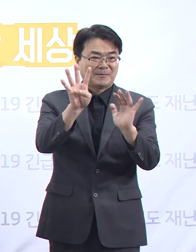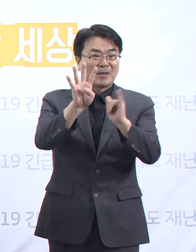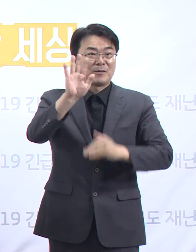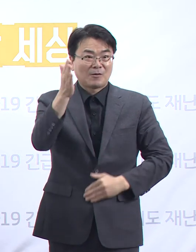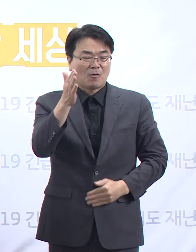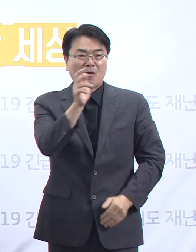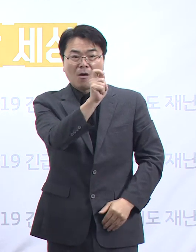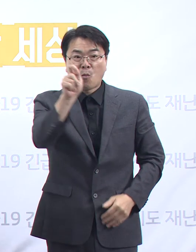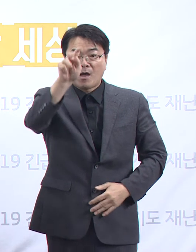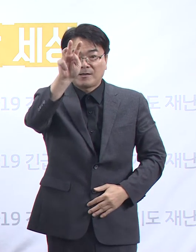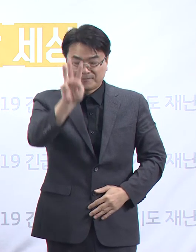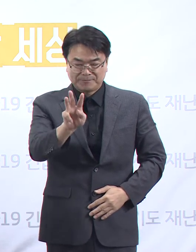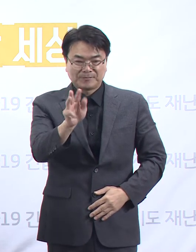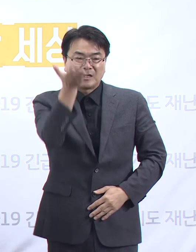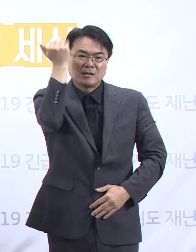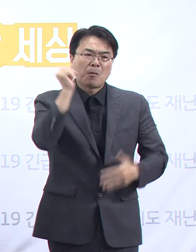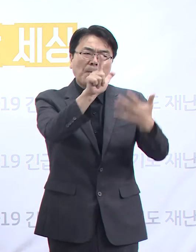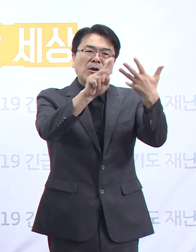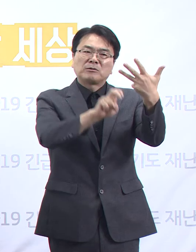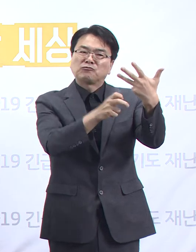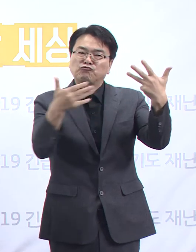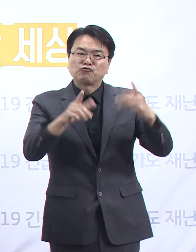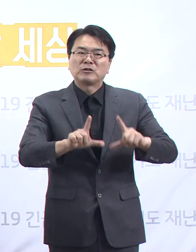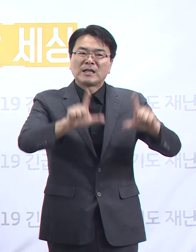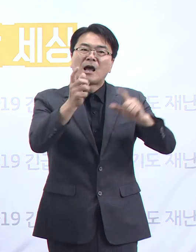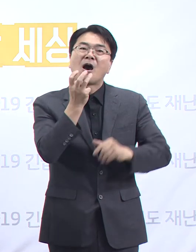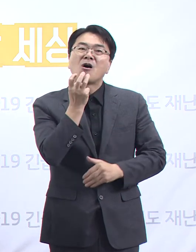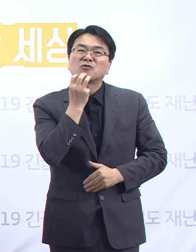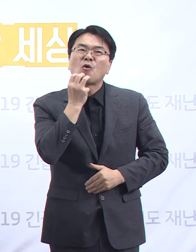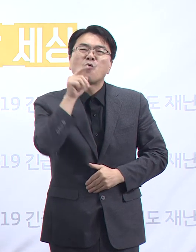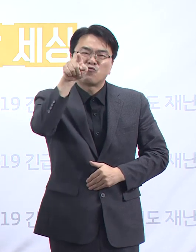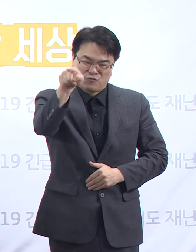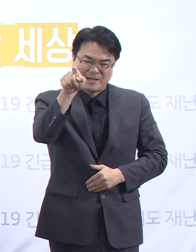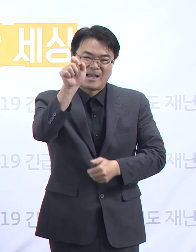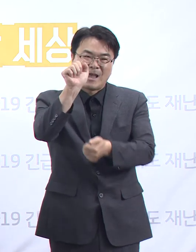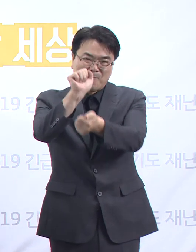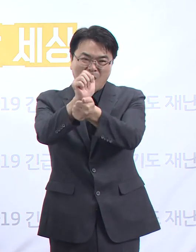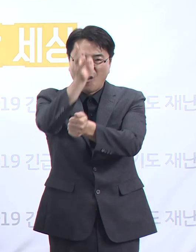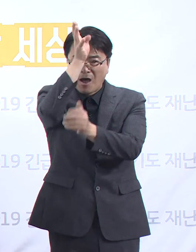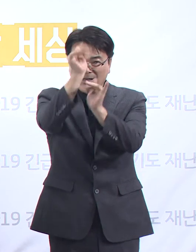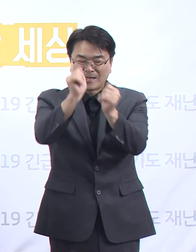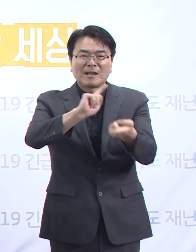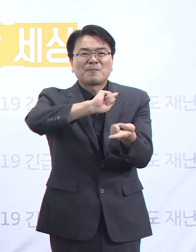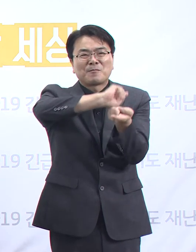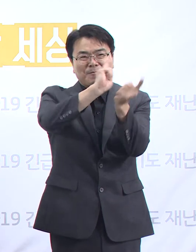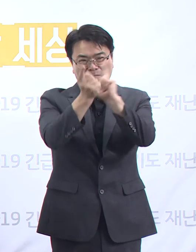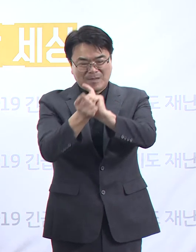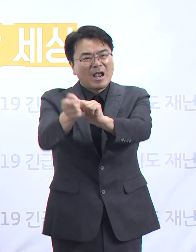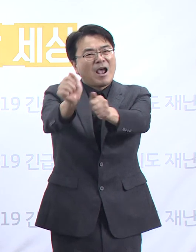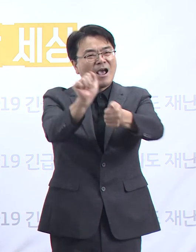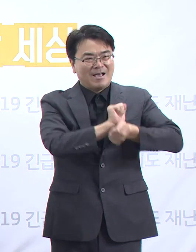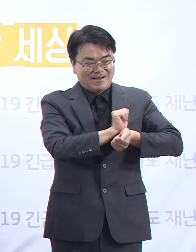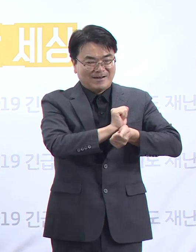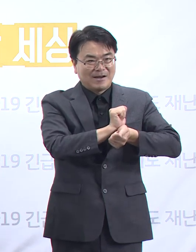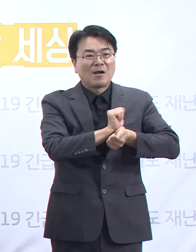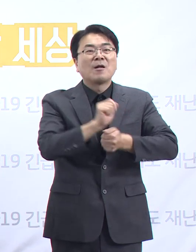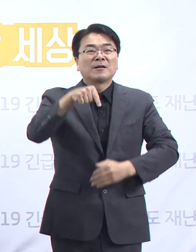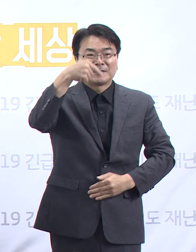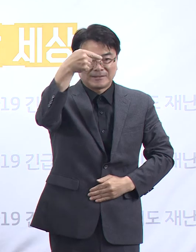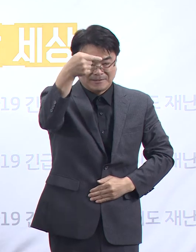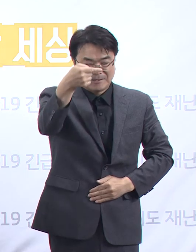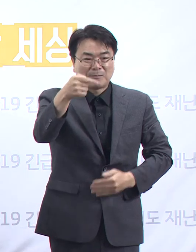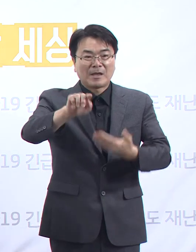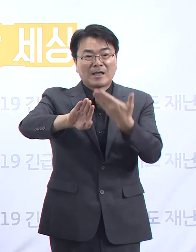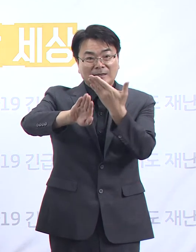과천 확진자는 지난 8월 29일 서울 확진자와 접촉이 있었던 것으로 확인됩니다. 9월 5일 확진자 중 1명과 함께